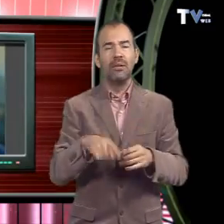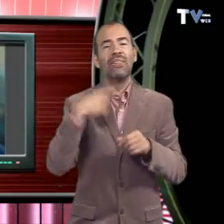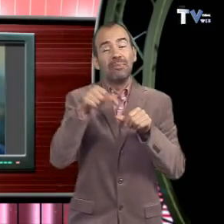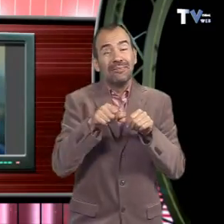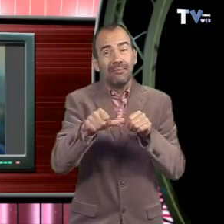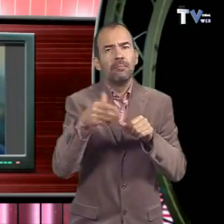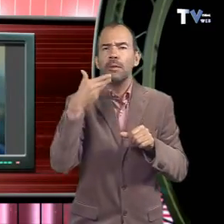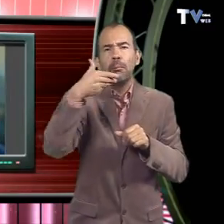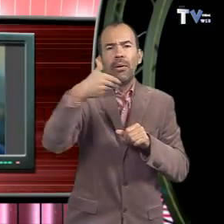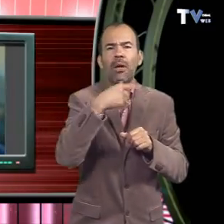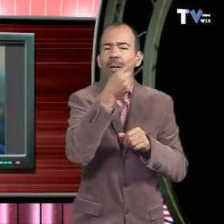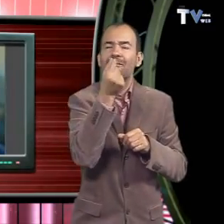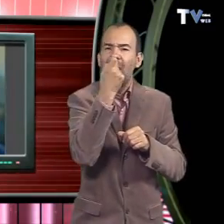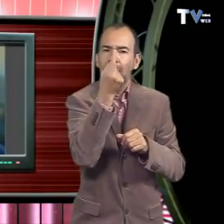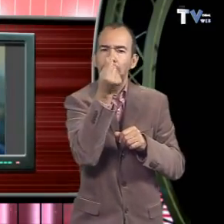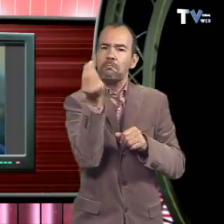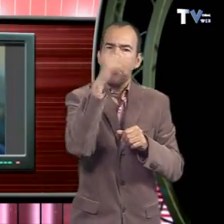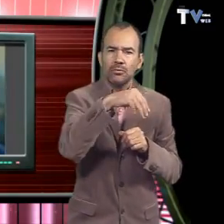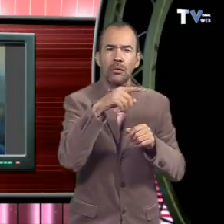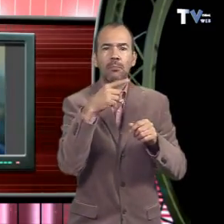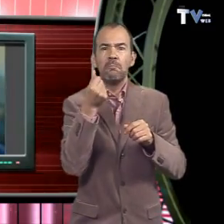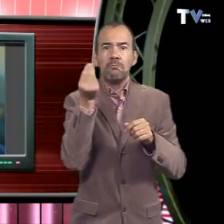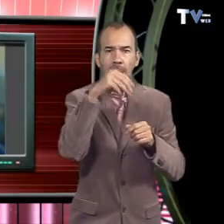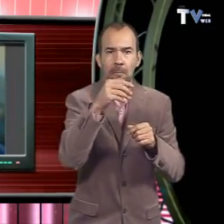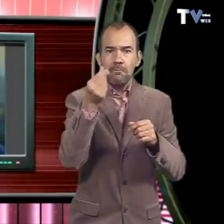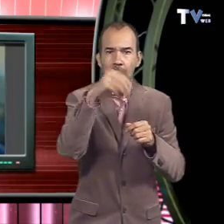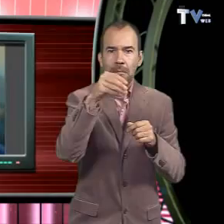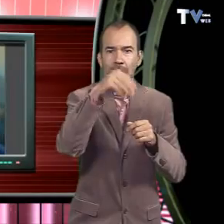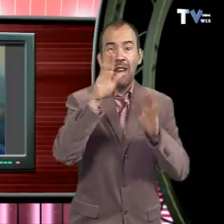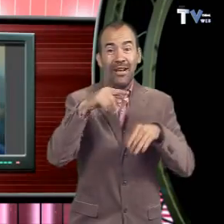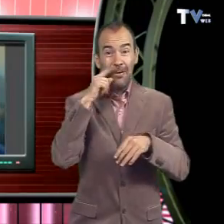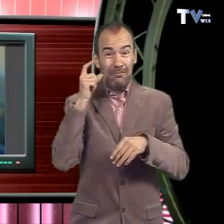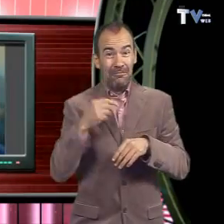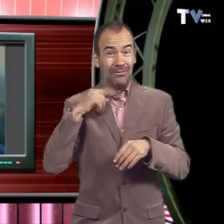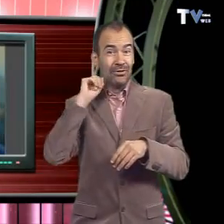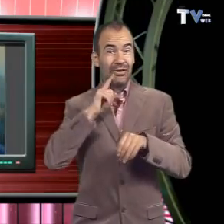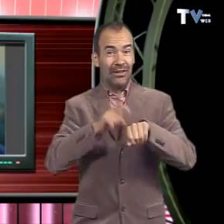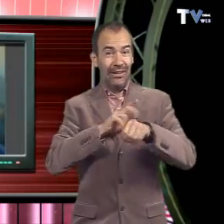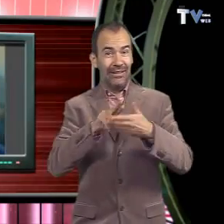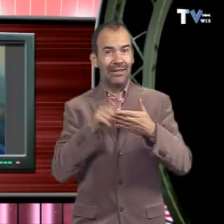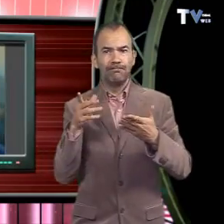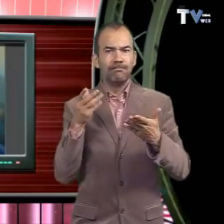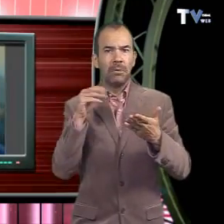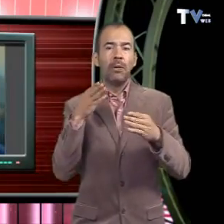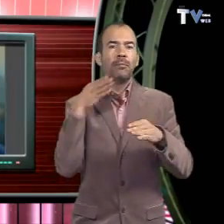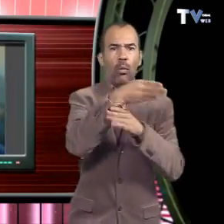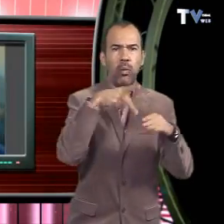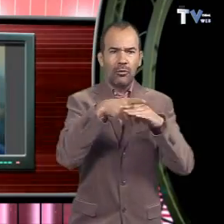infern, després que es destapés l'estafa. Ara ha perdut el pis i tardarà anys a